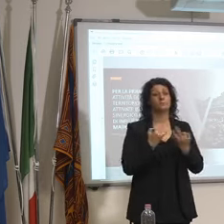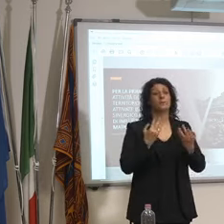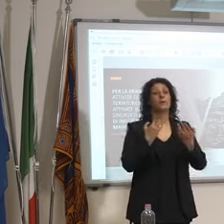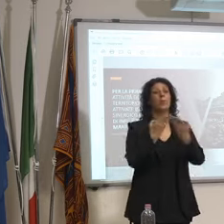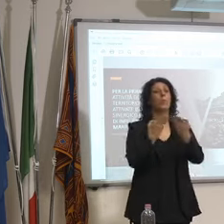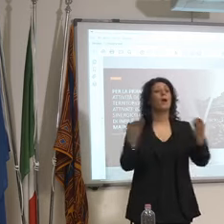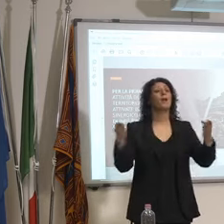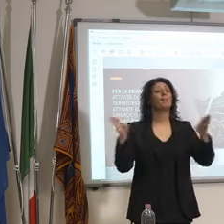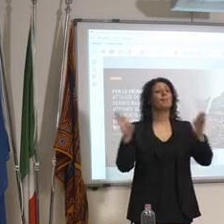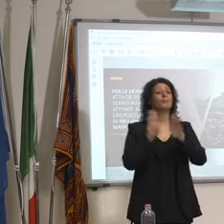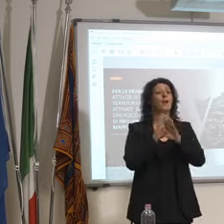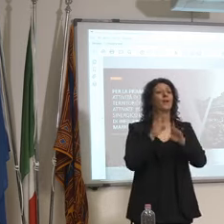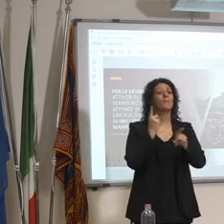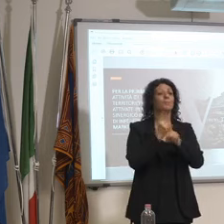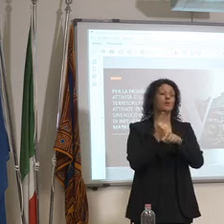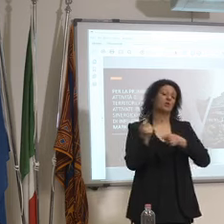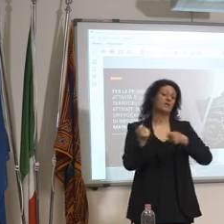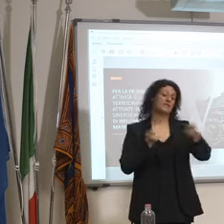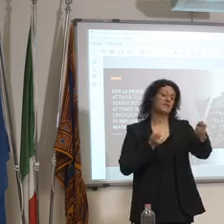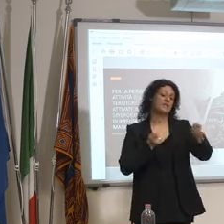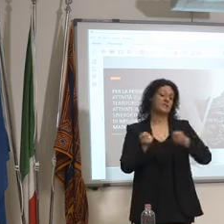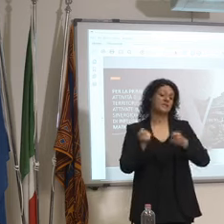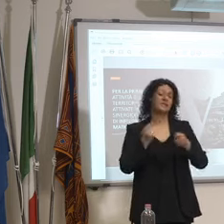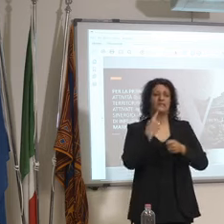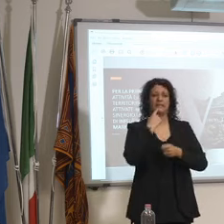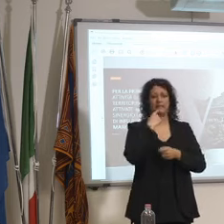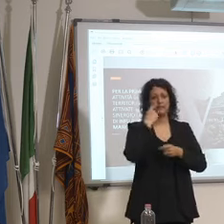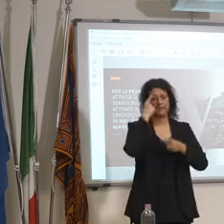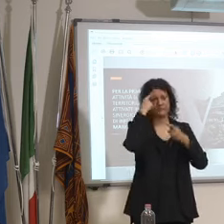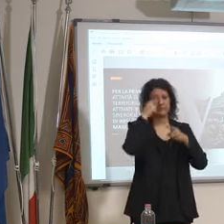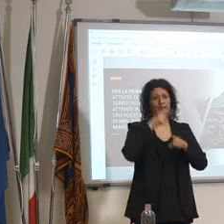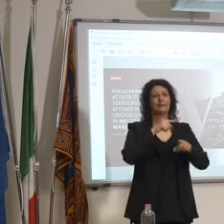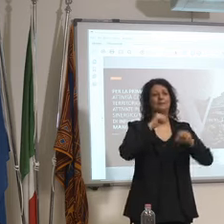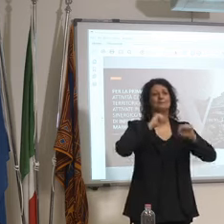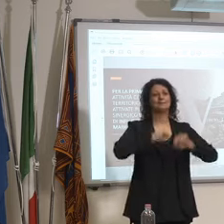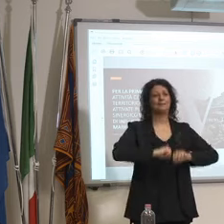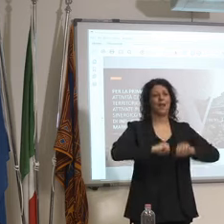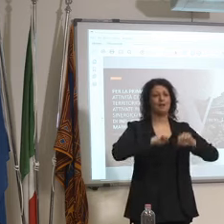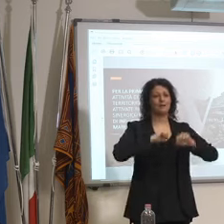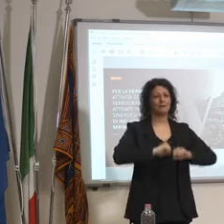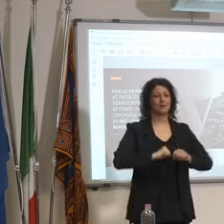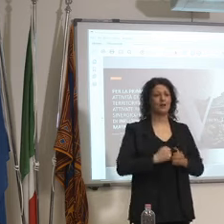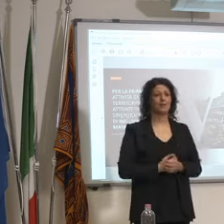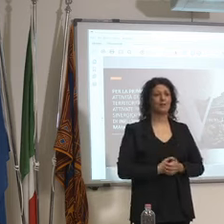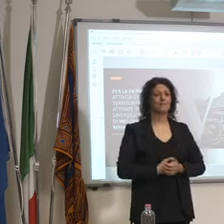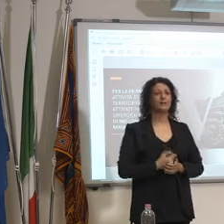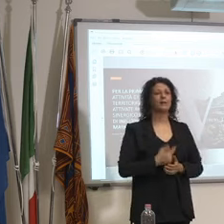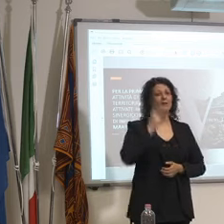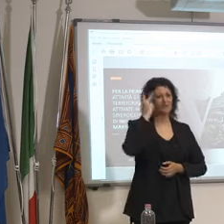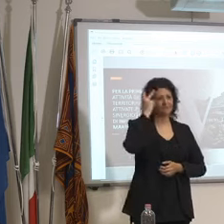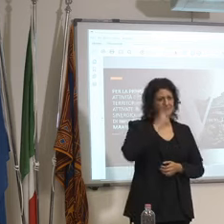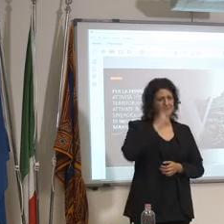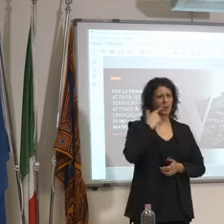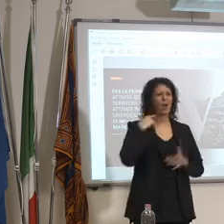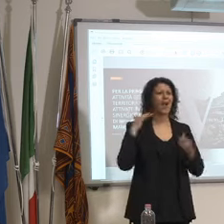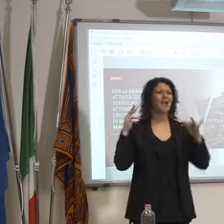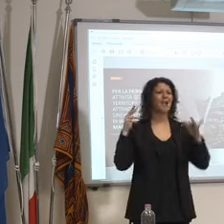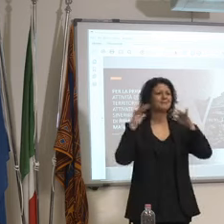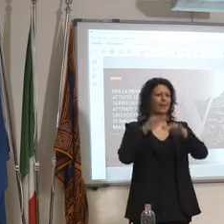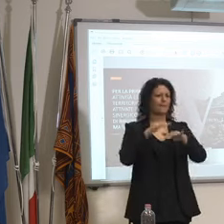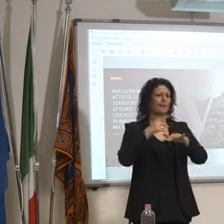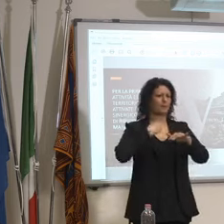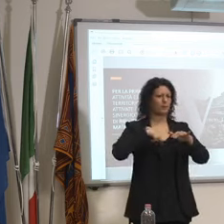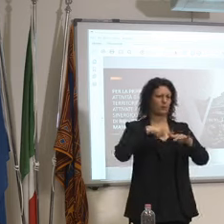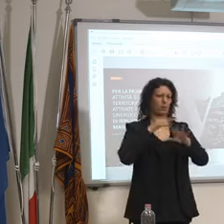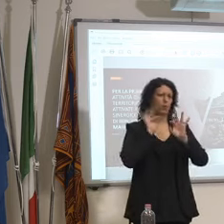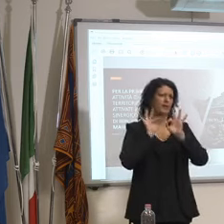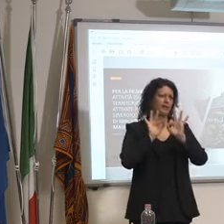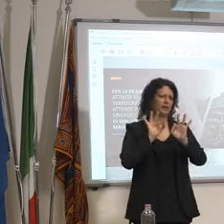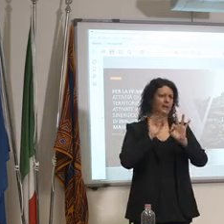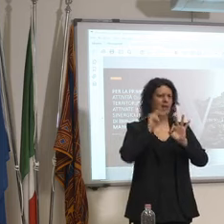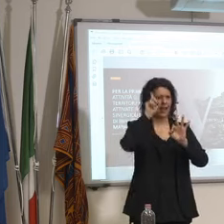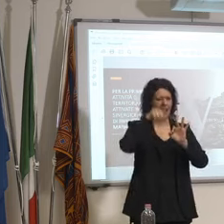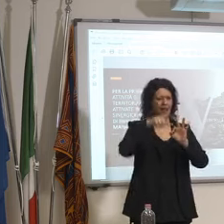è opera dei sanitari ovviamente noi abbiamo sempre criticato questi assembramenti e anche il modello di gestione lo avevamo detto